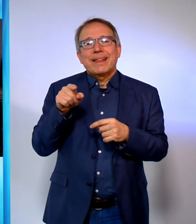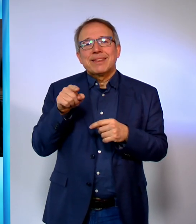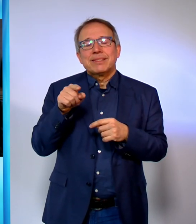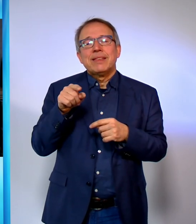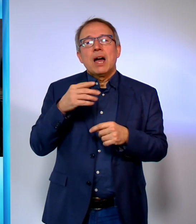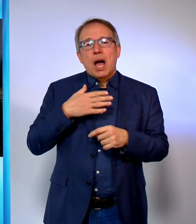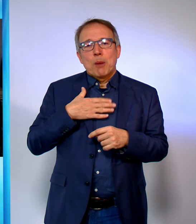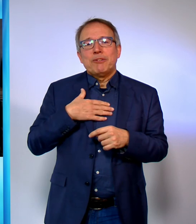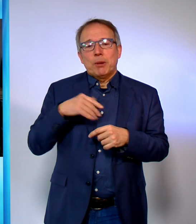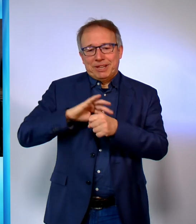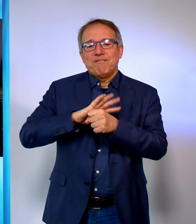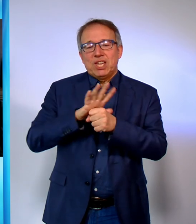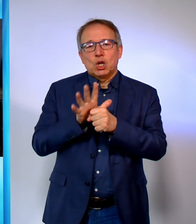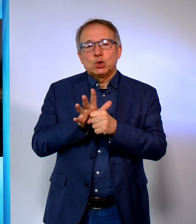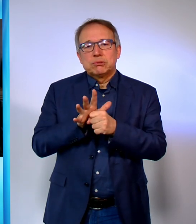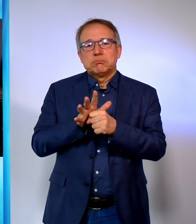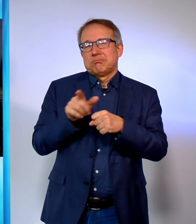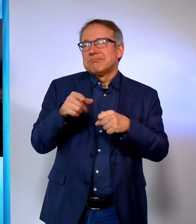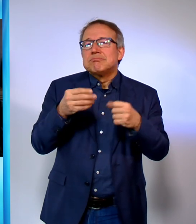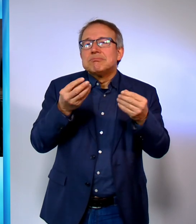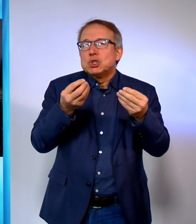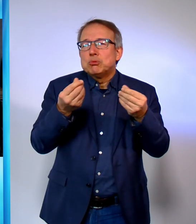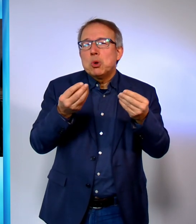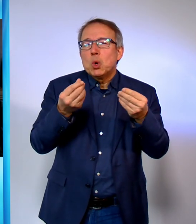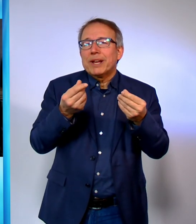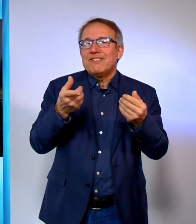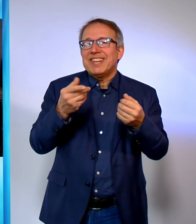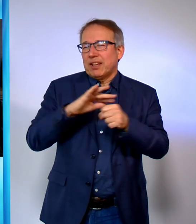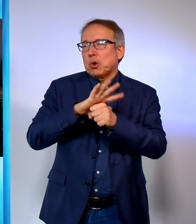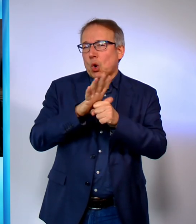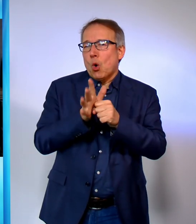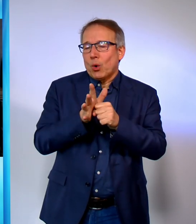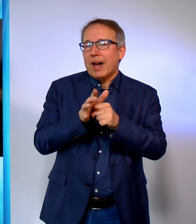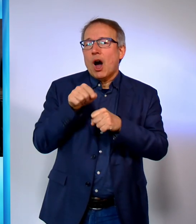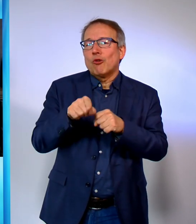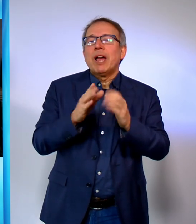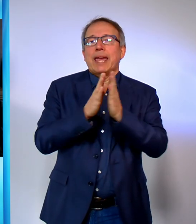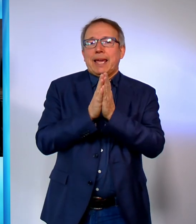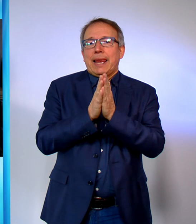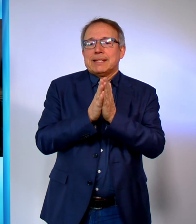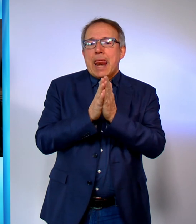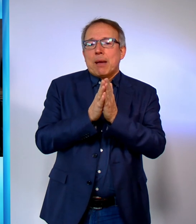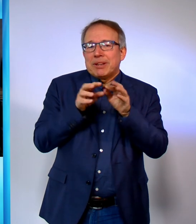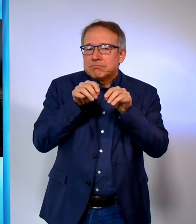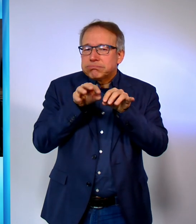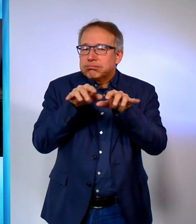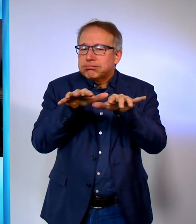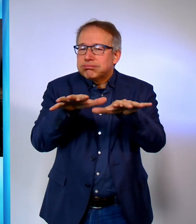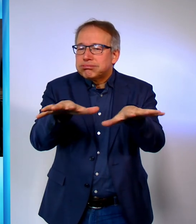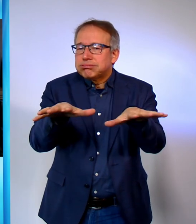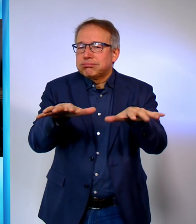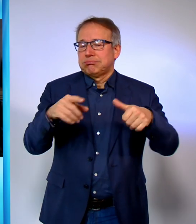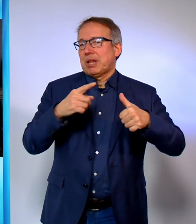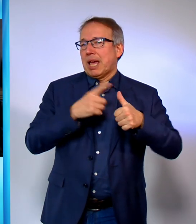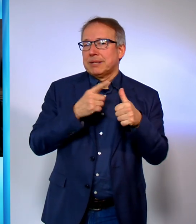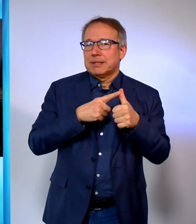wir mit dem Virus zu tun. Spüren wir hin, wie sich Corona auf unser kirchliches Leben auswirkt. Worauf